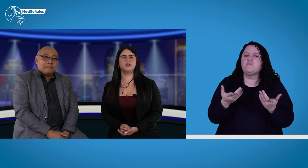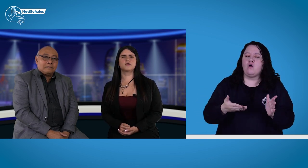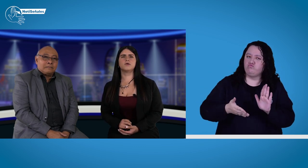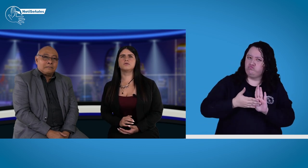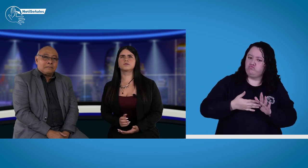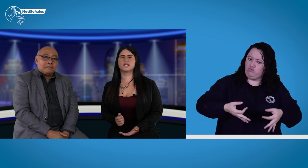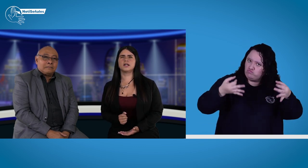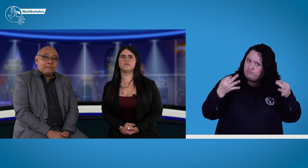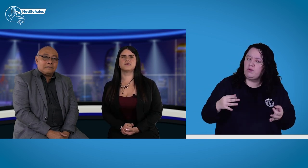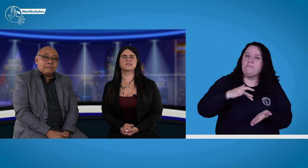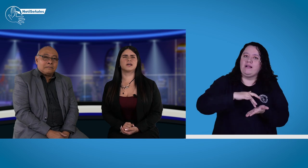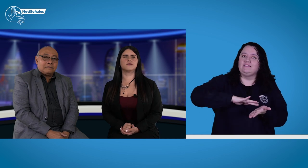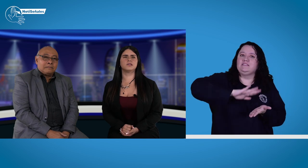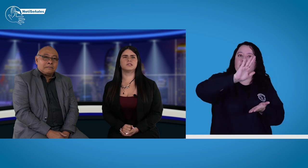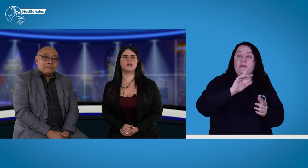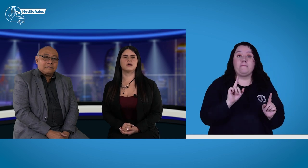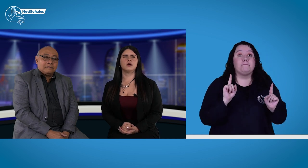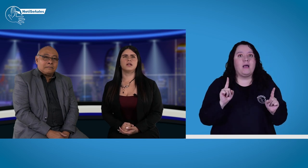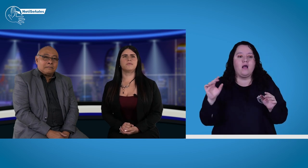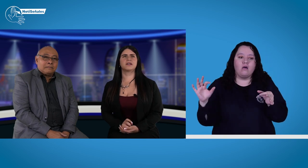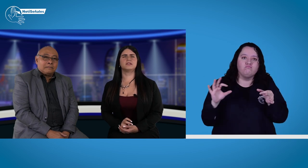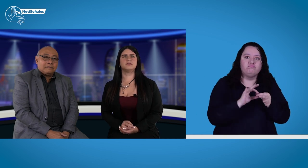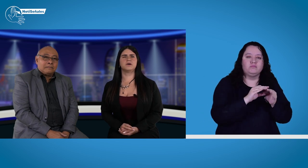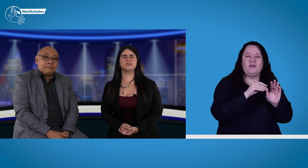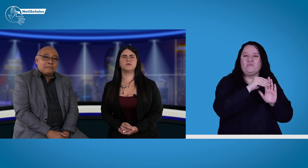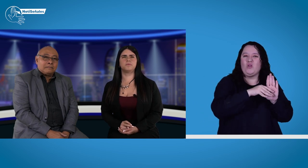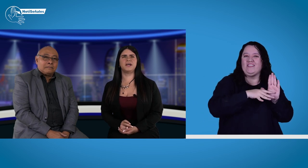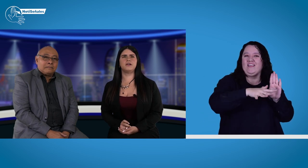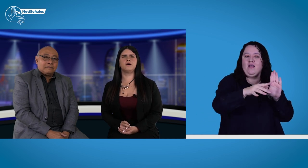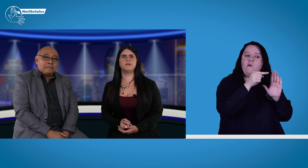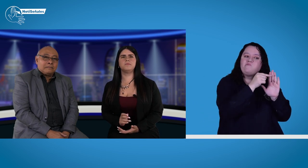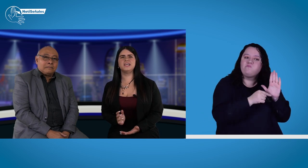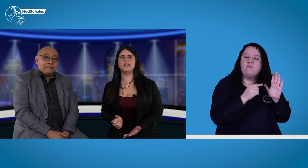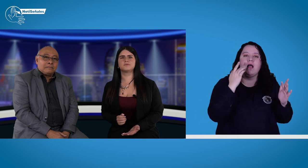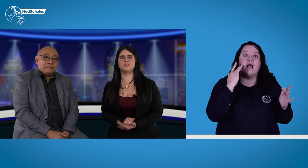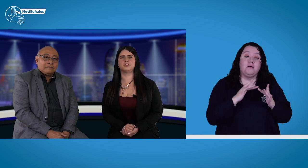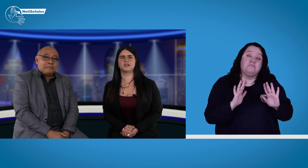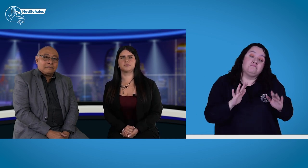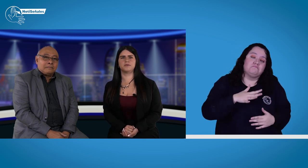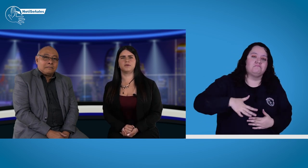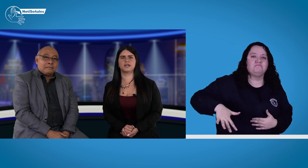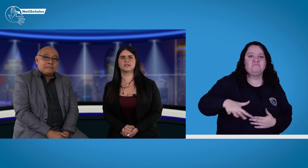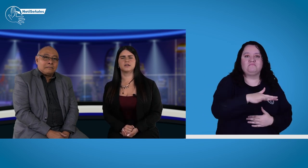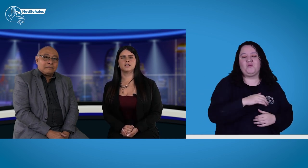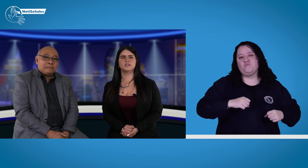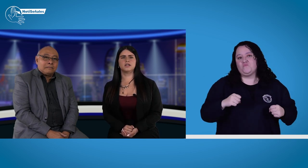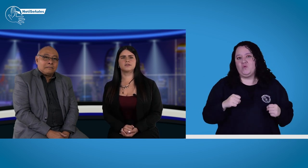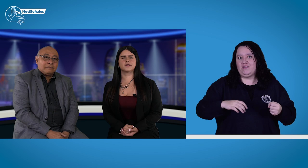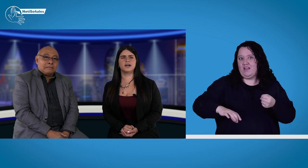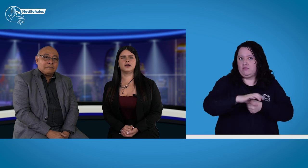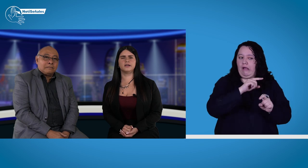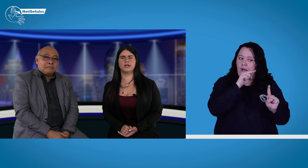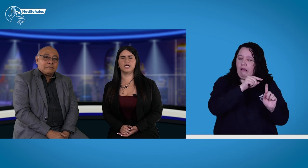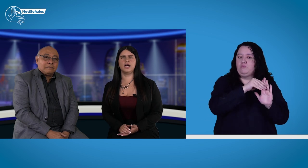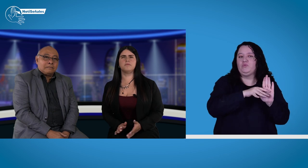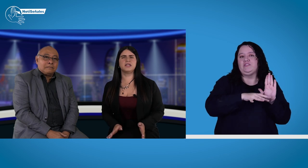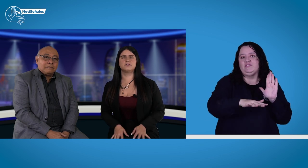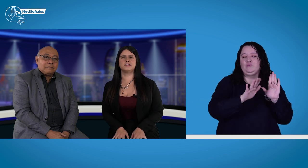lo que busca realmente es garantizar la participación, pero en vía a las políticas públicas, cierto que a la nivel al menos